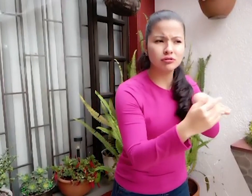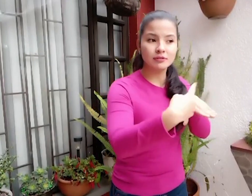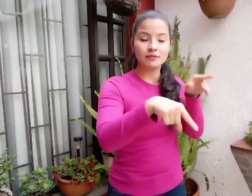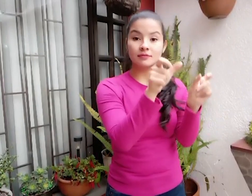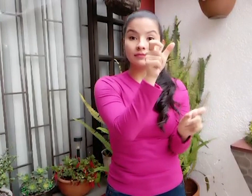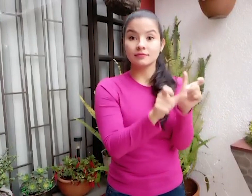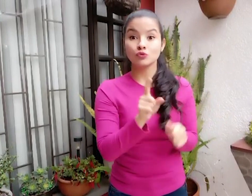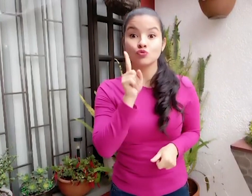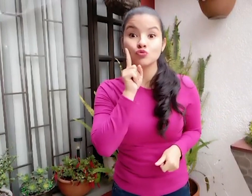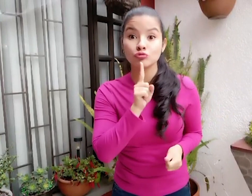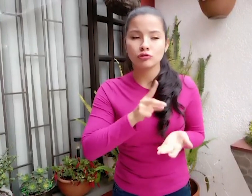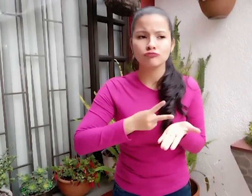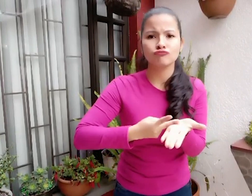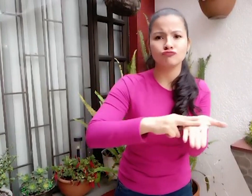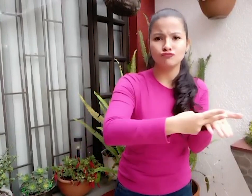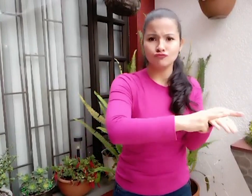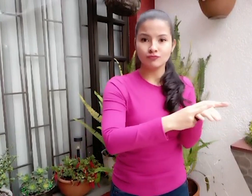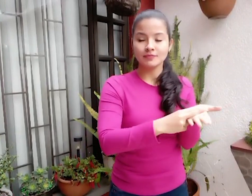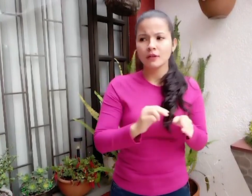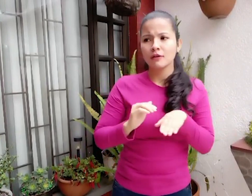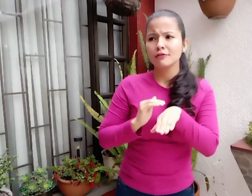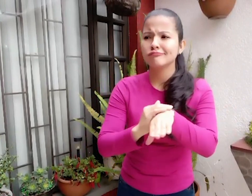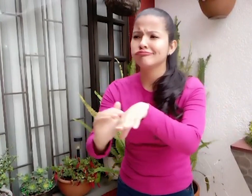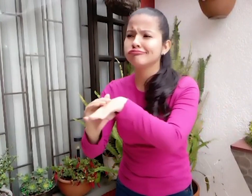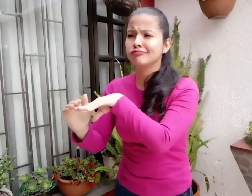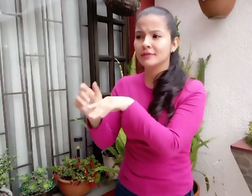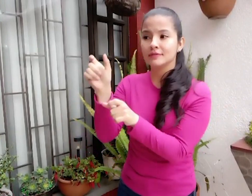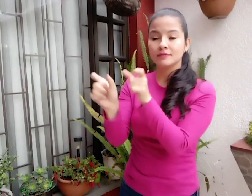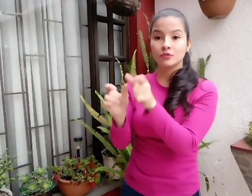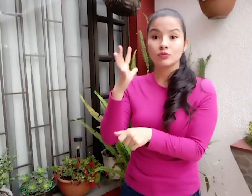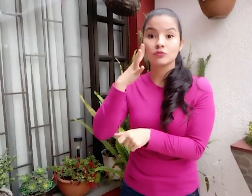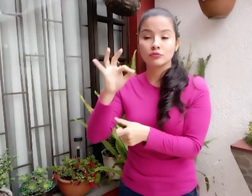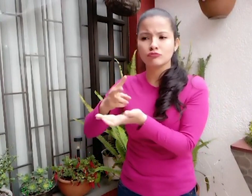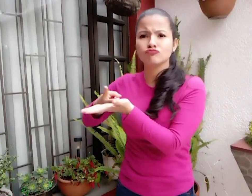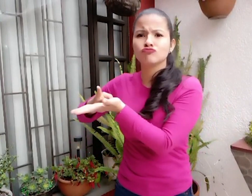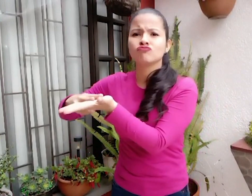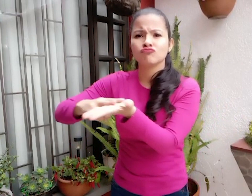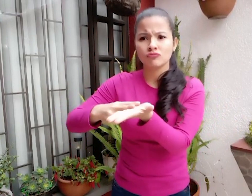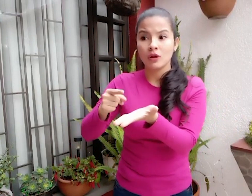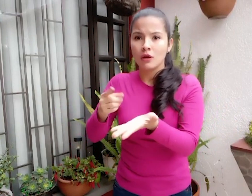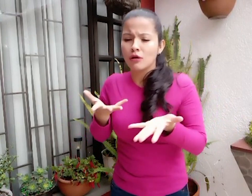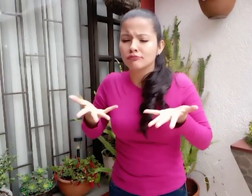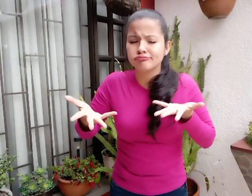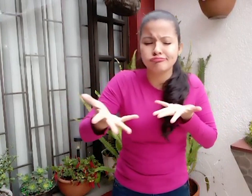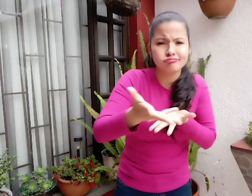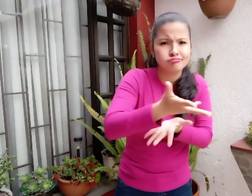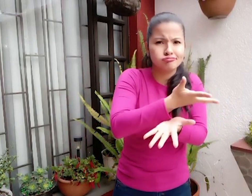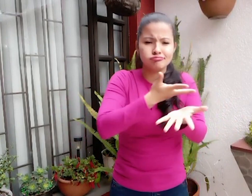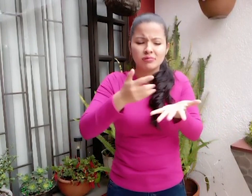Tendremos invitados intérpretes sordos, también intérpretes oyentes, y